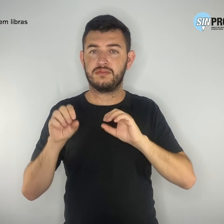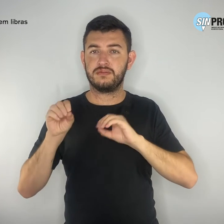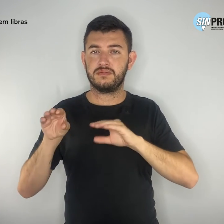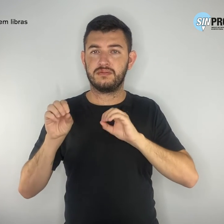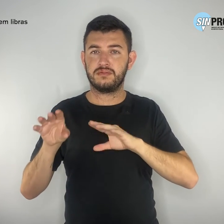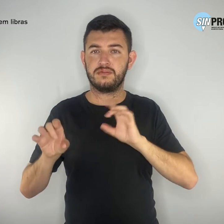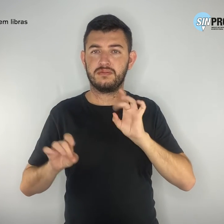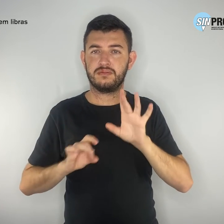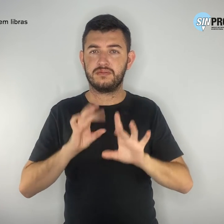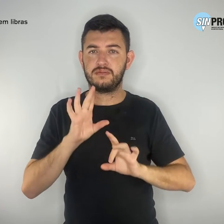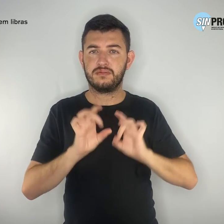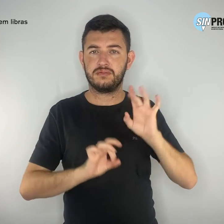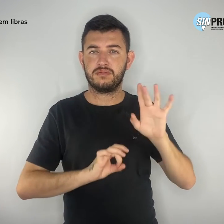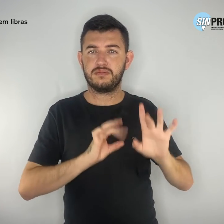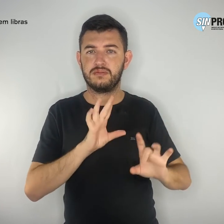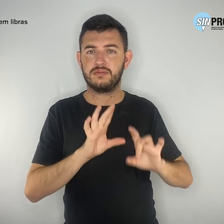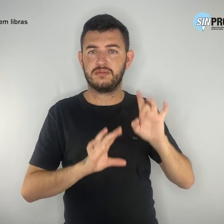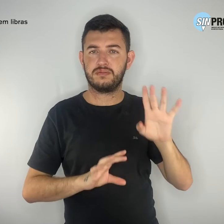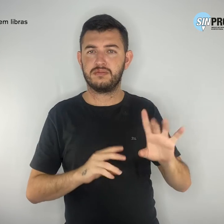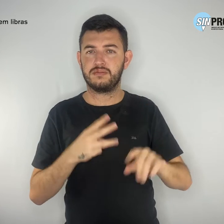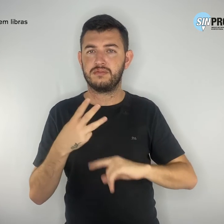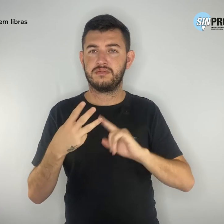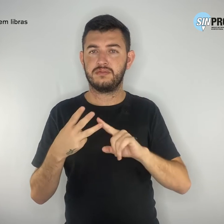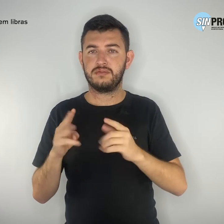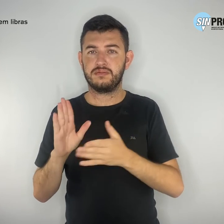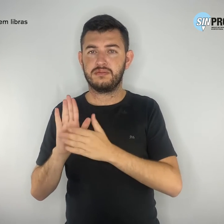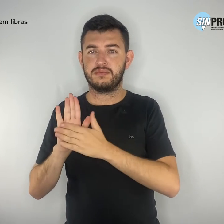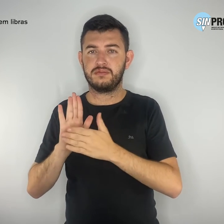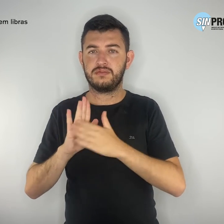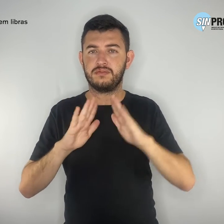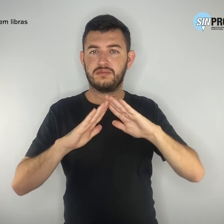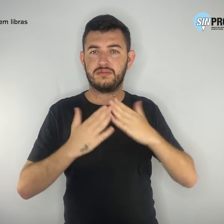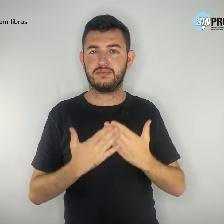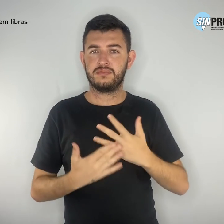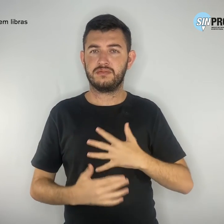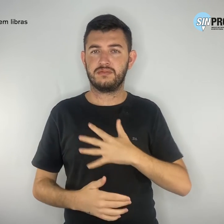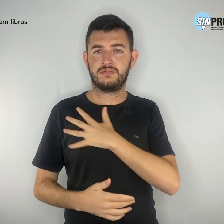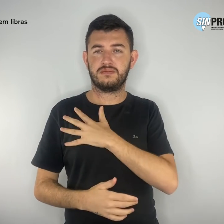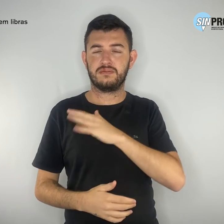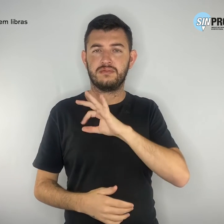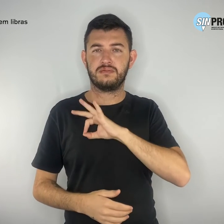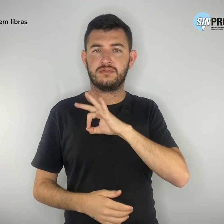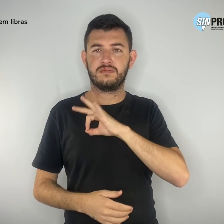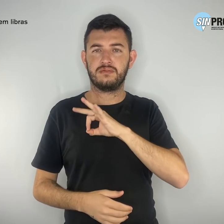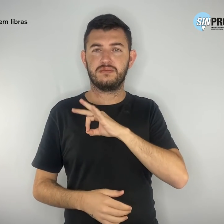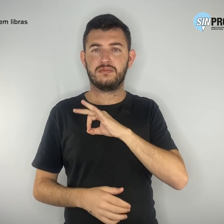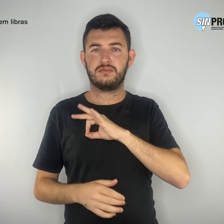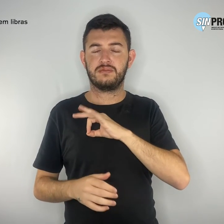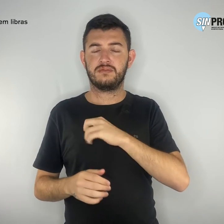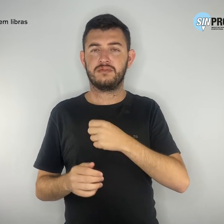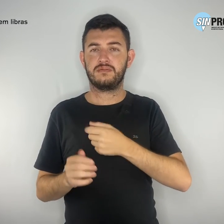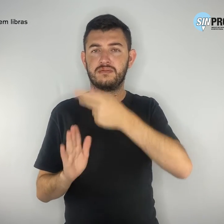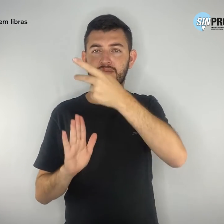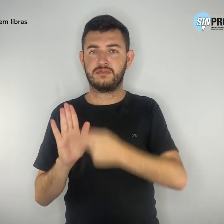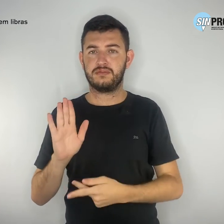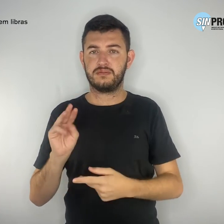de escolas cívico-militares. Os projetos têm em comum a falta de método,